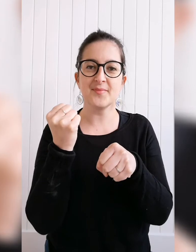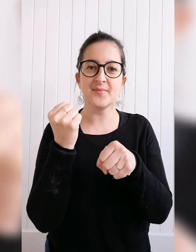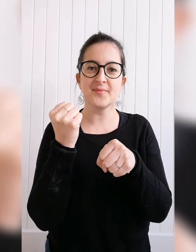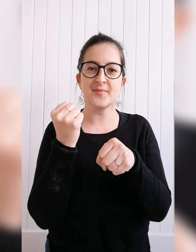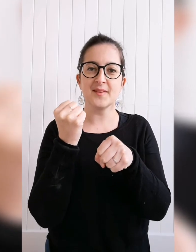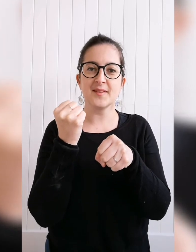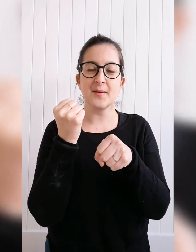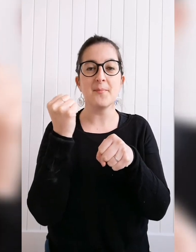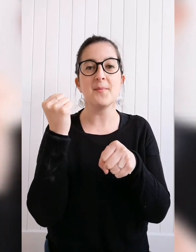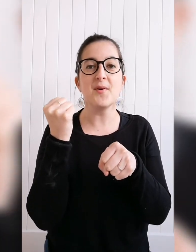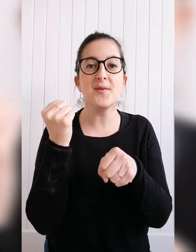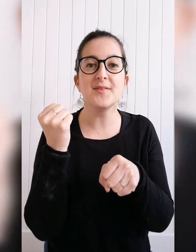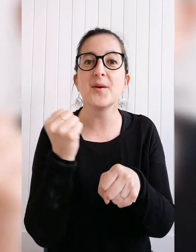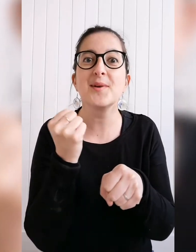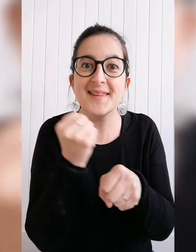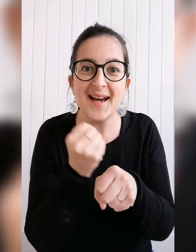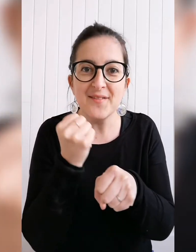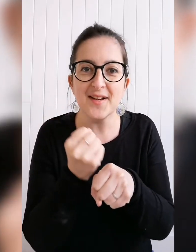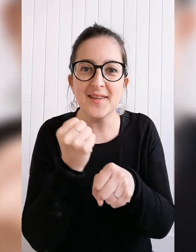travail travail maman va au travail